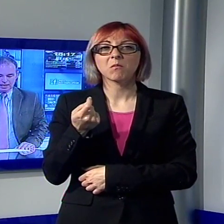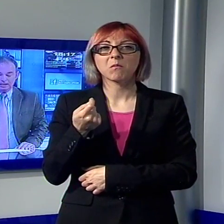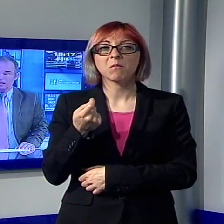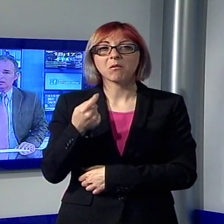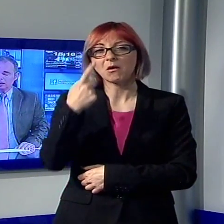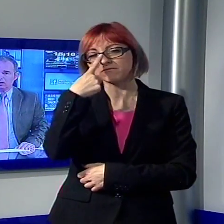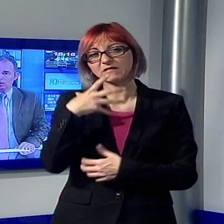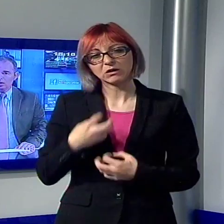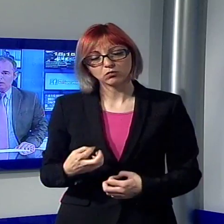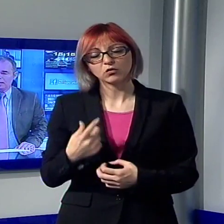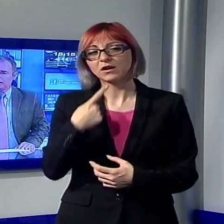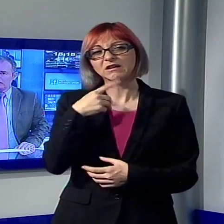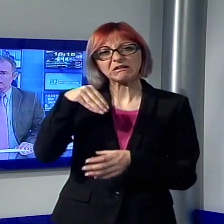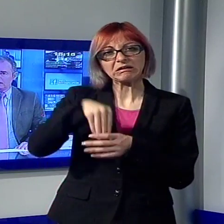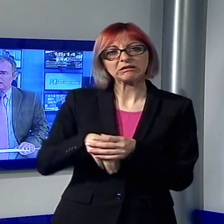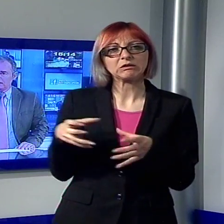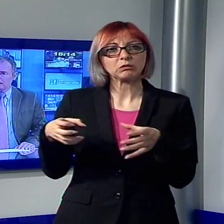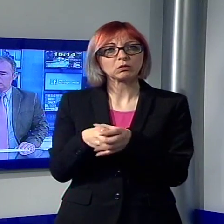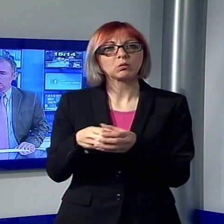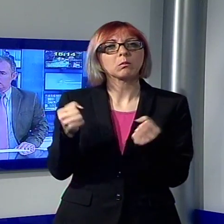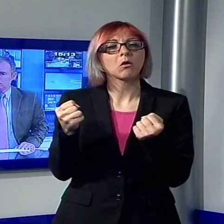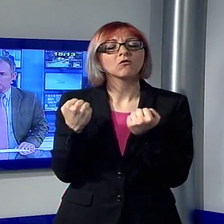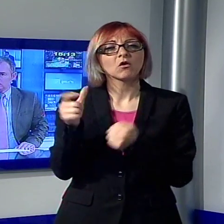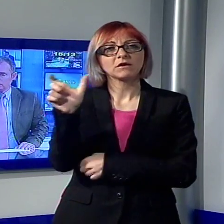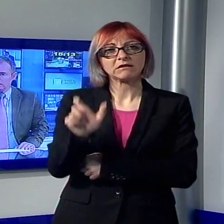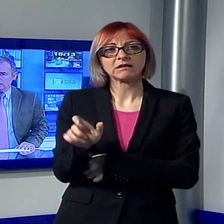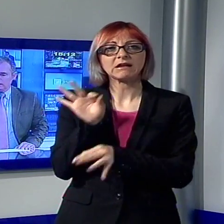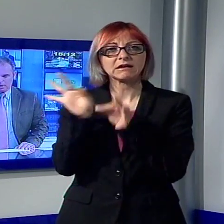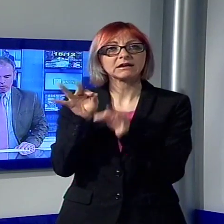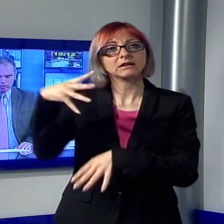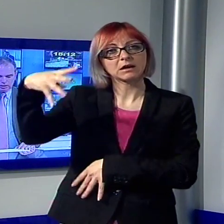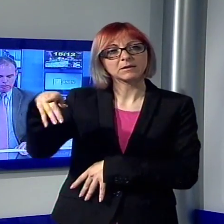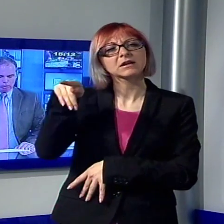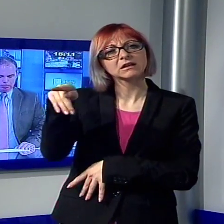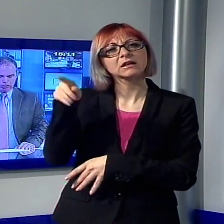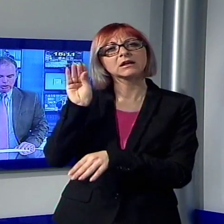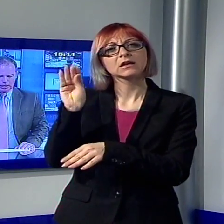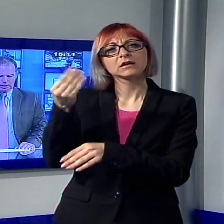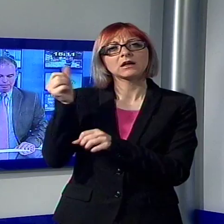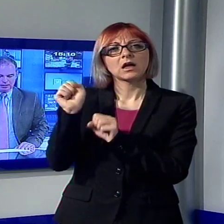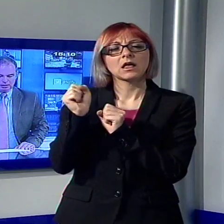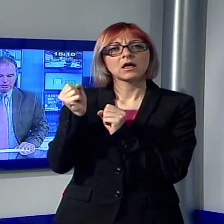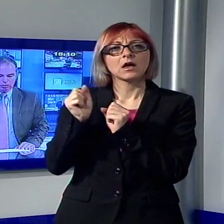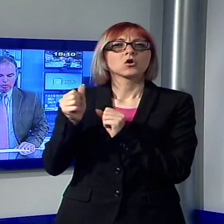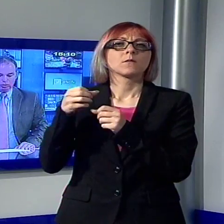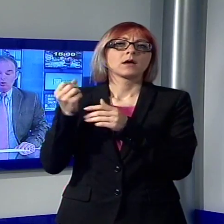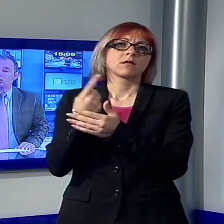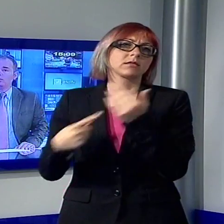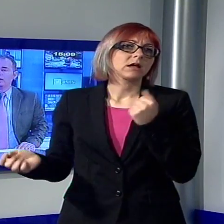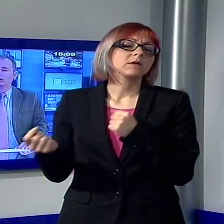criticano Marchetti e ne chiedono le dimissioni da coordinatore provinciale del partito. C'è un comunicato